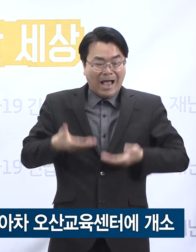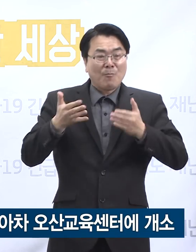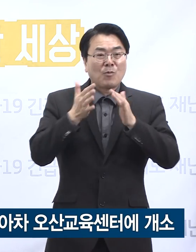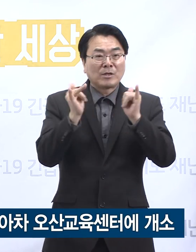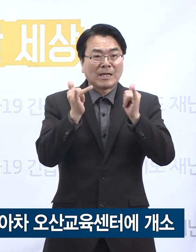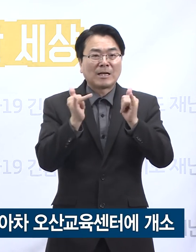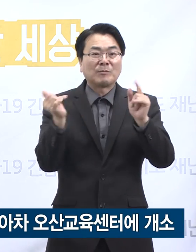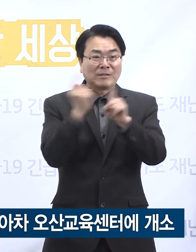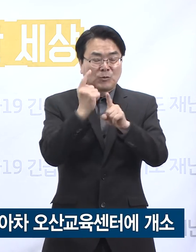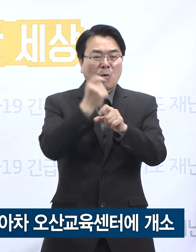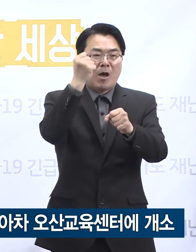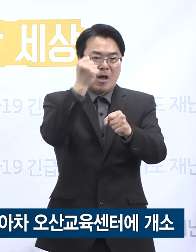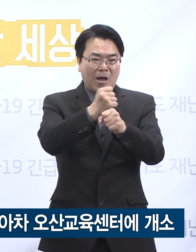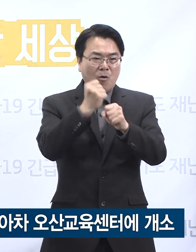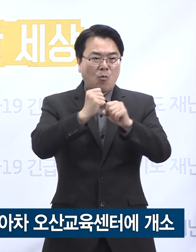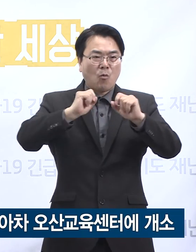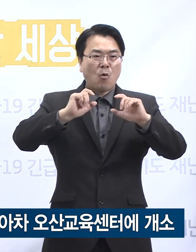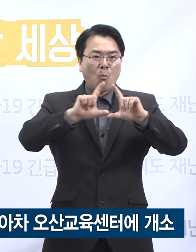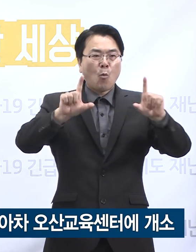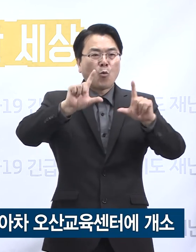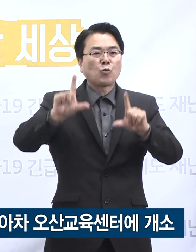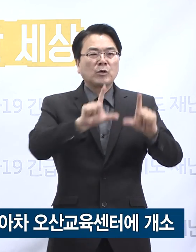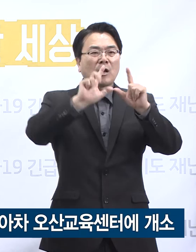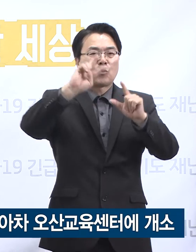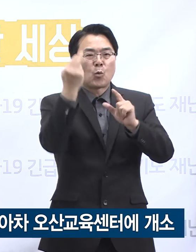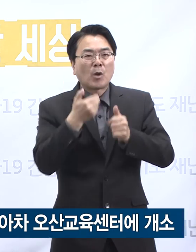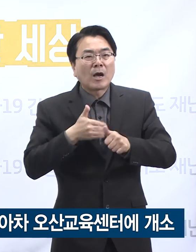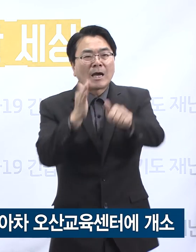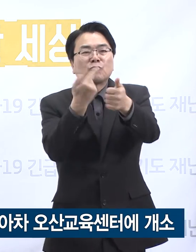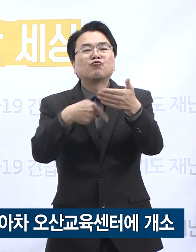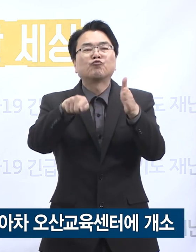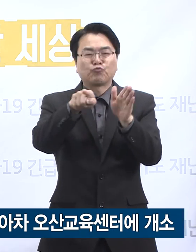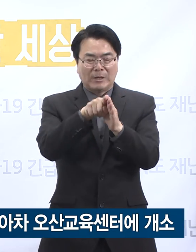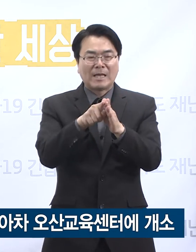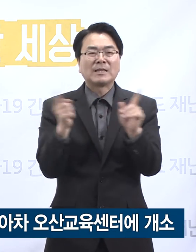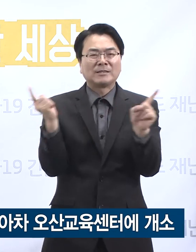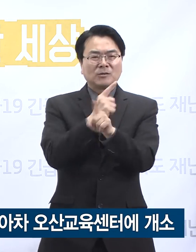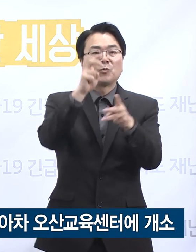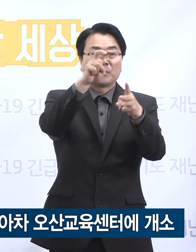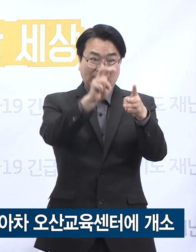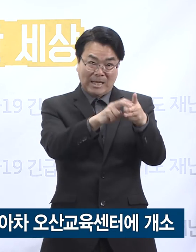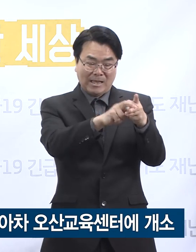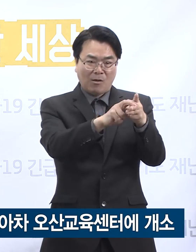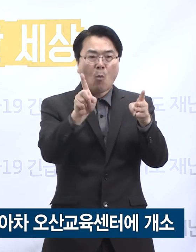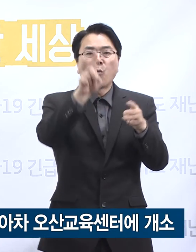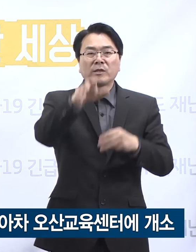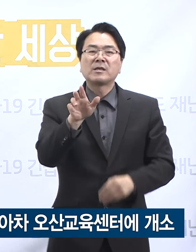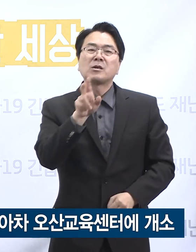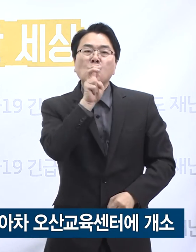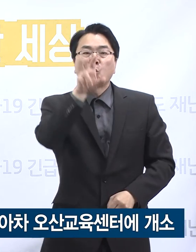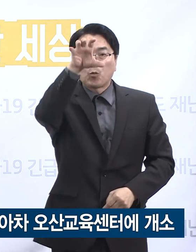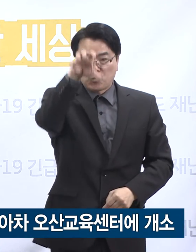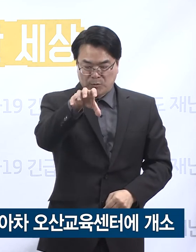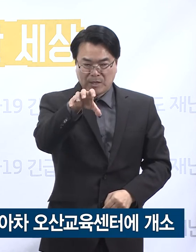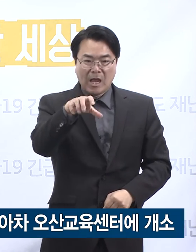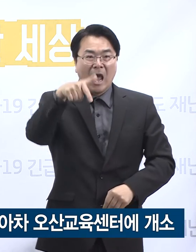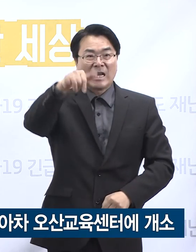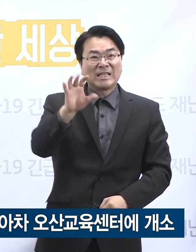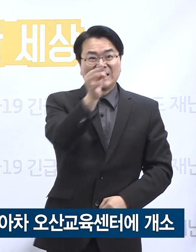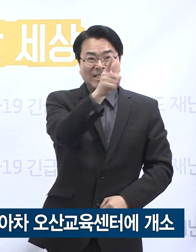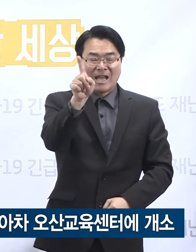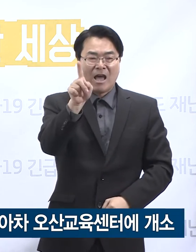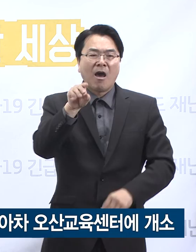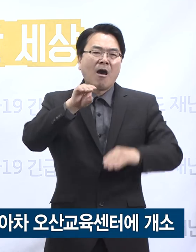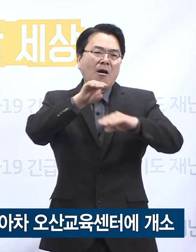조속한 일상 복귀를 지원하기 위한 경기도 제2호 생활치료센터가 용인시에 소재한 기아자동차